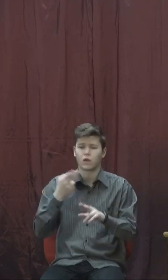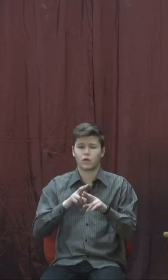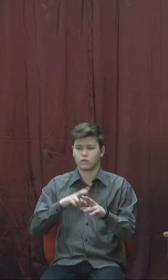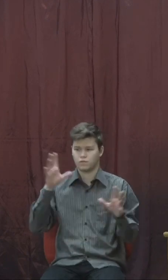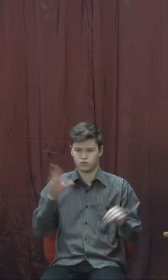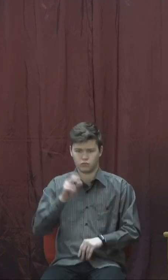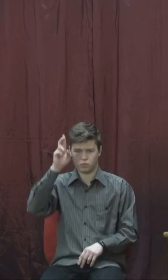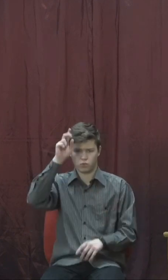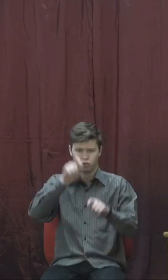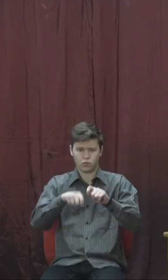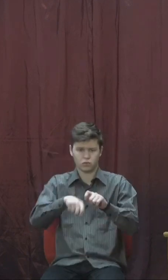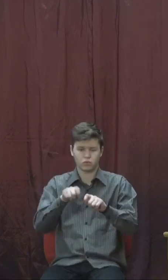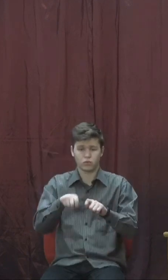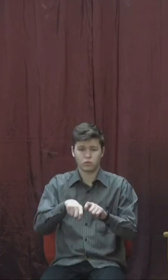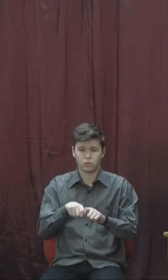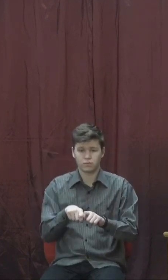батьком.